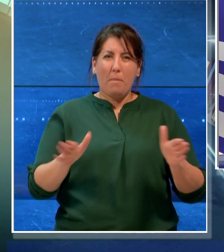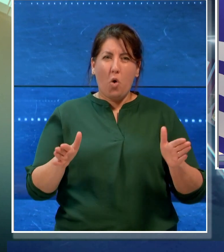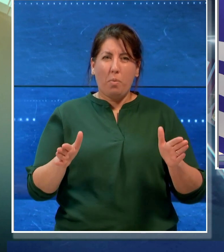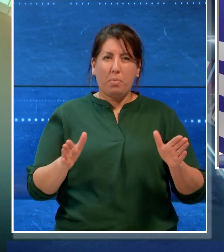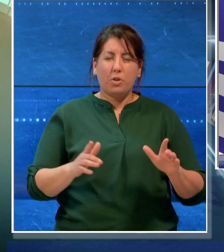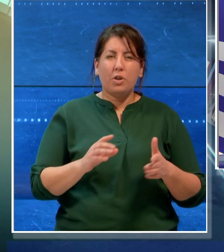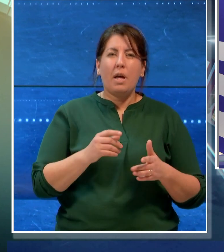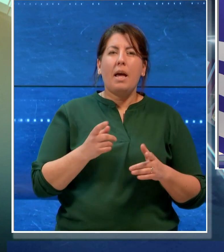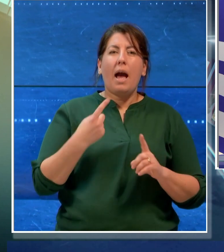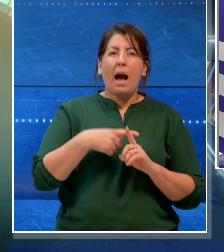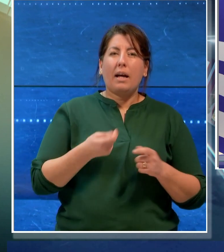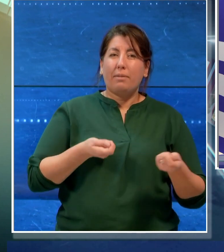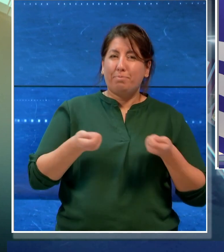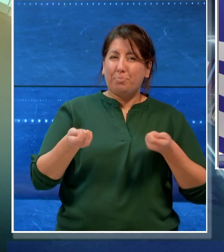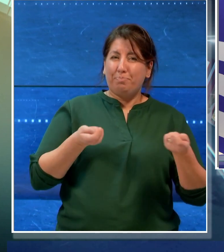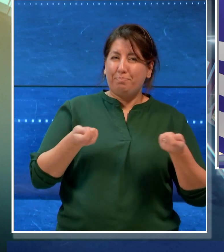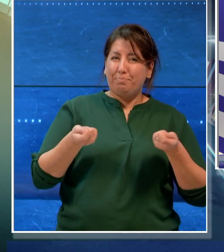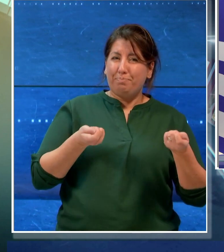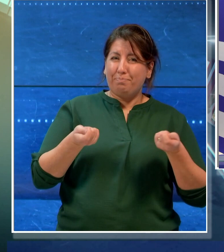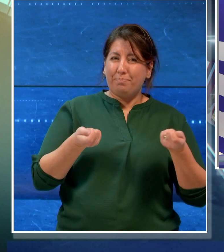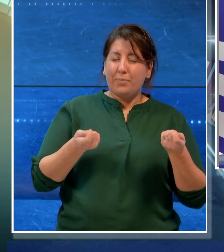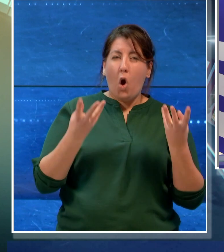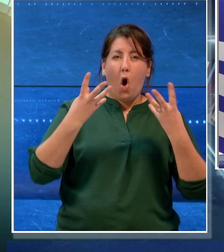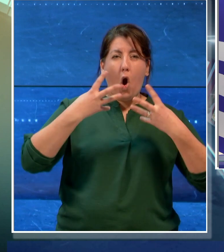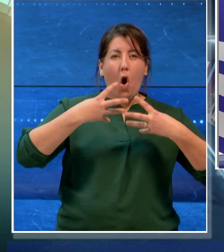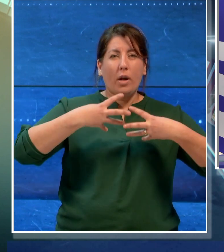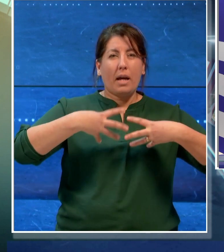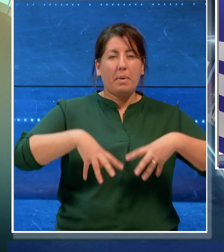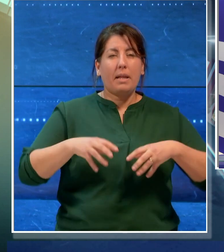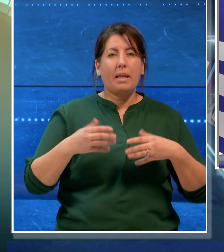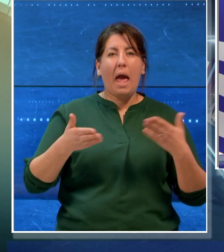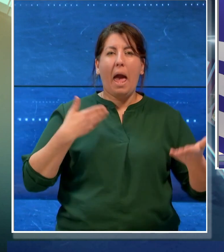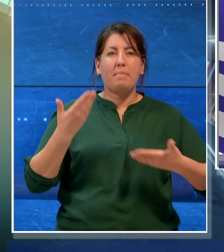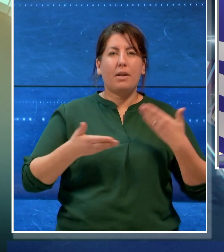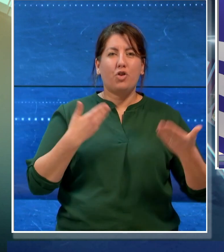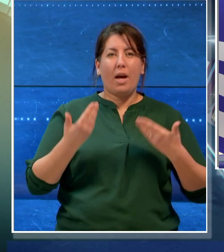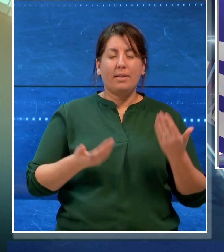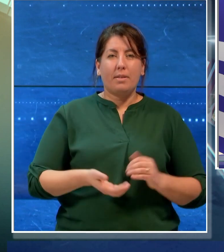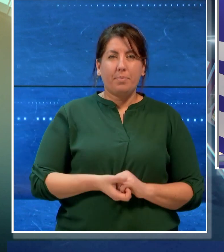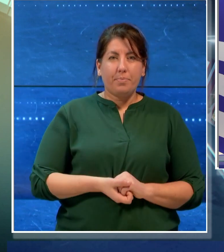di servizi per gestire organicamente le emergenze.